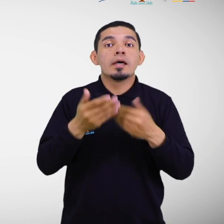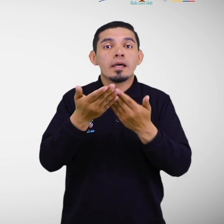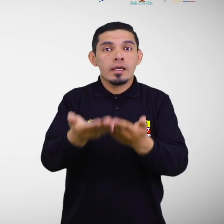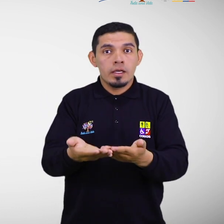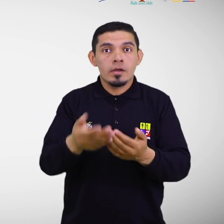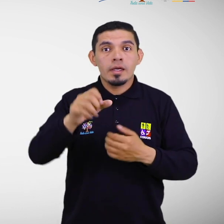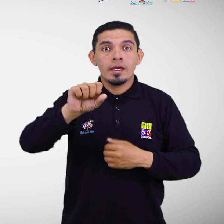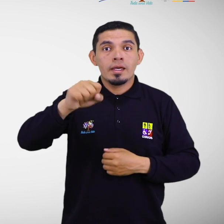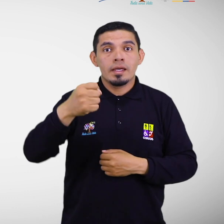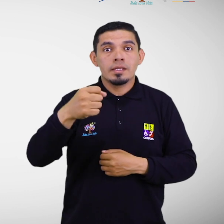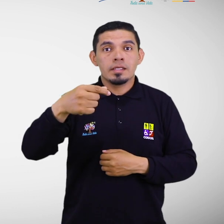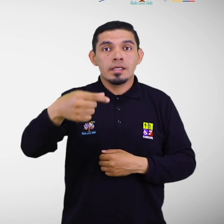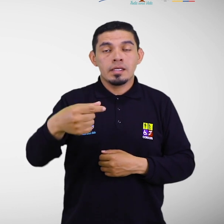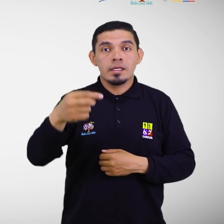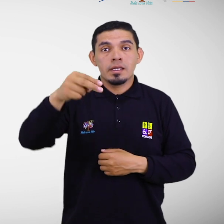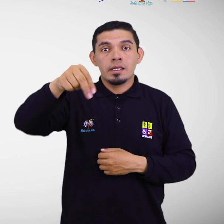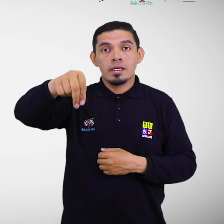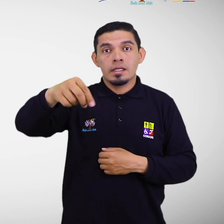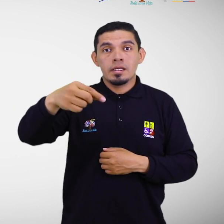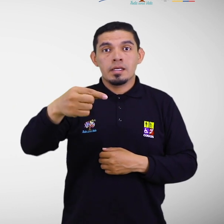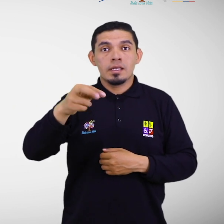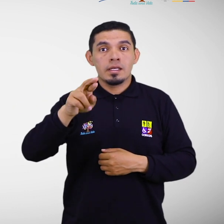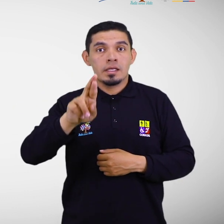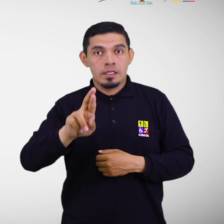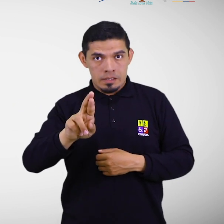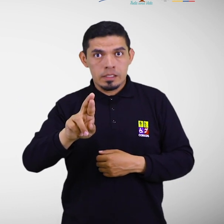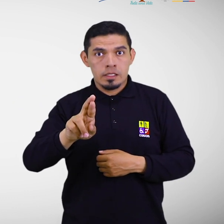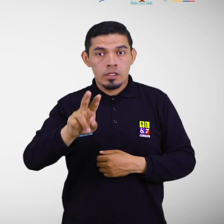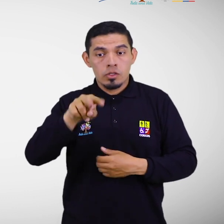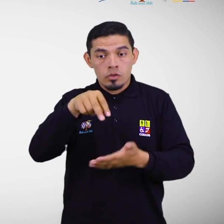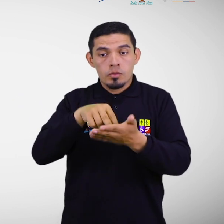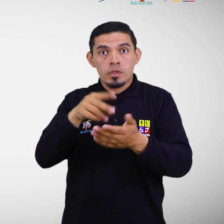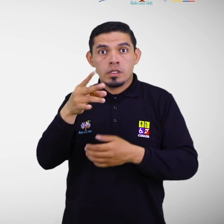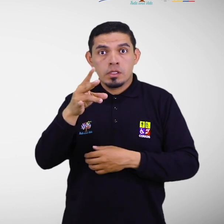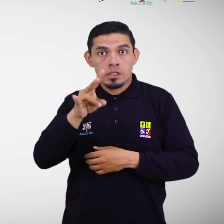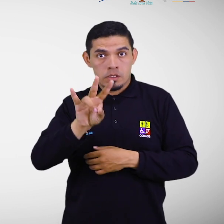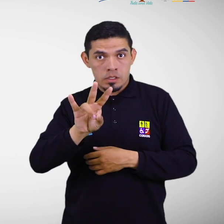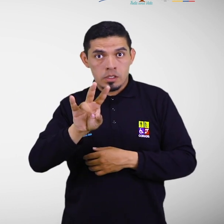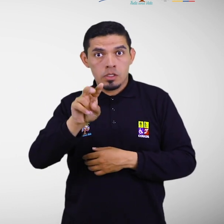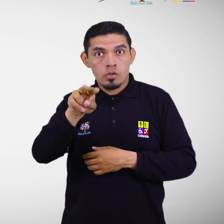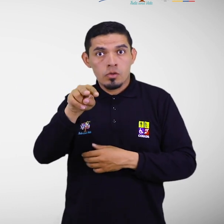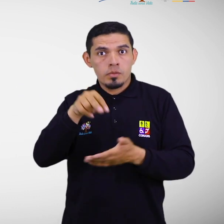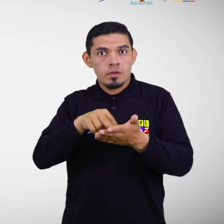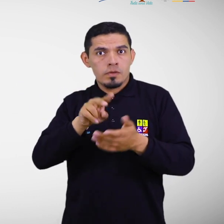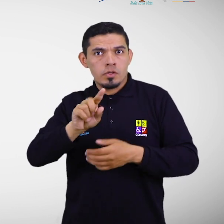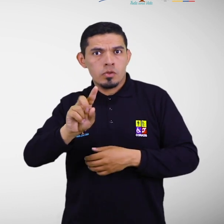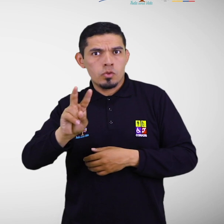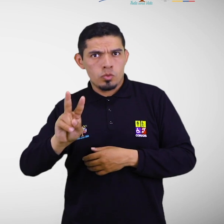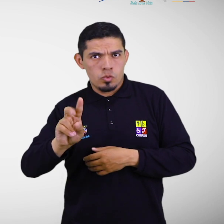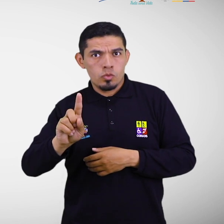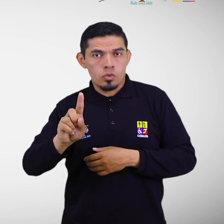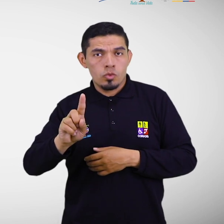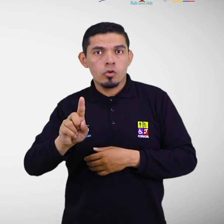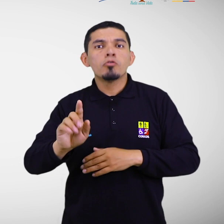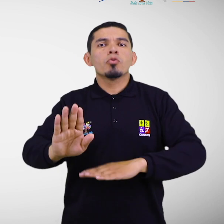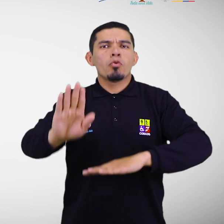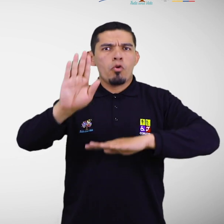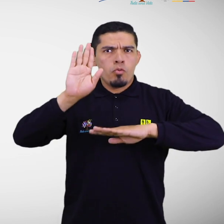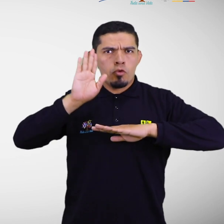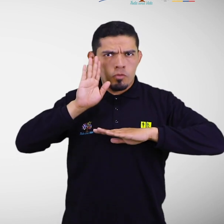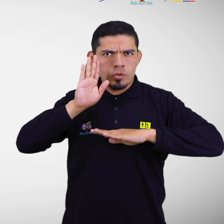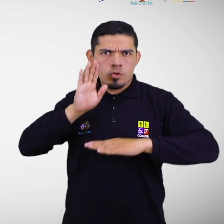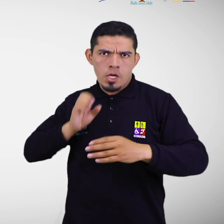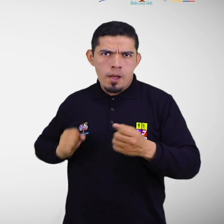Agenda Nacional para la Igualdad de Discapacidades de 2017-2021. Adquirió el compromiso de